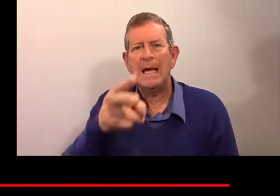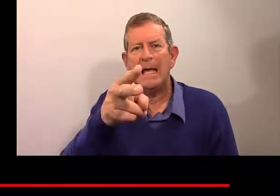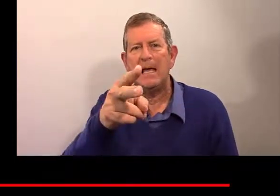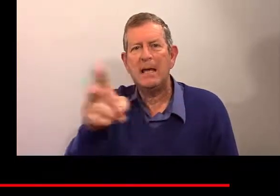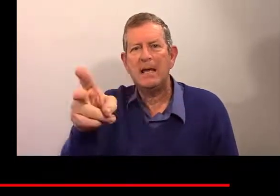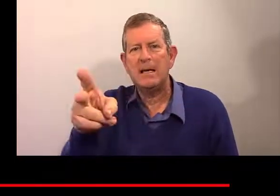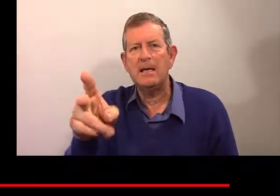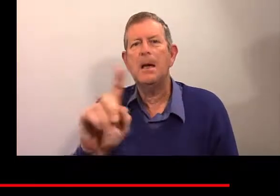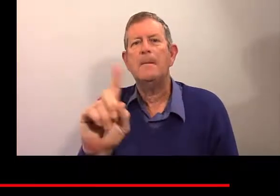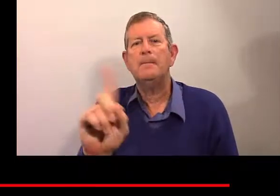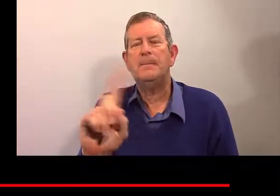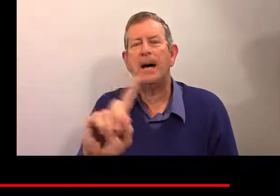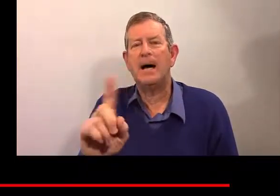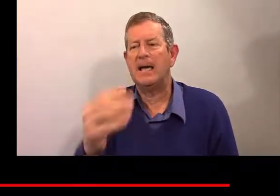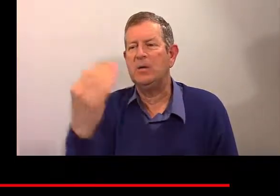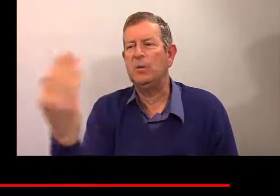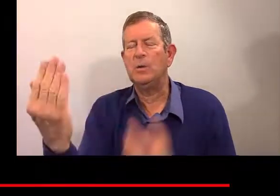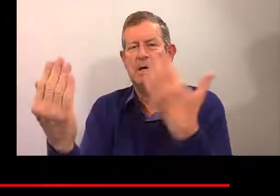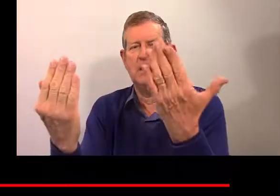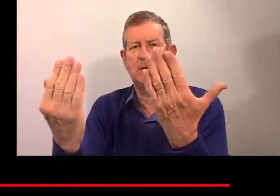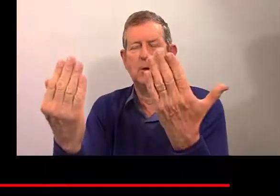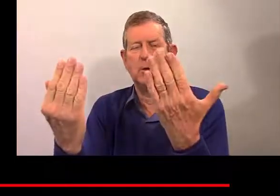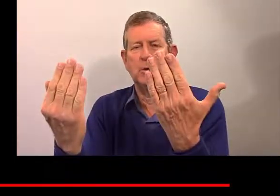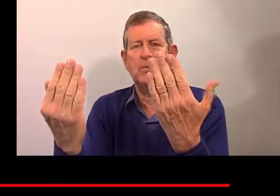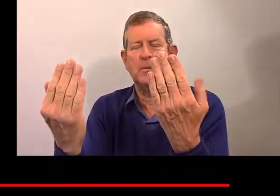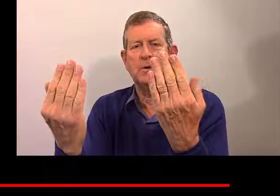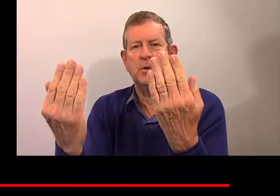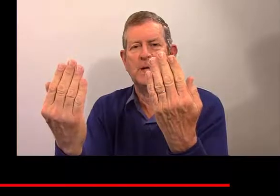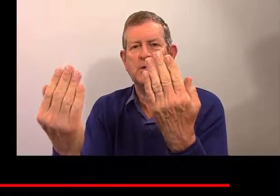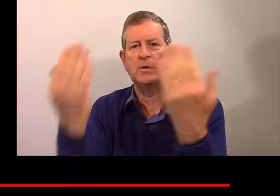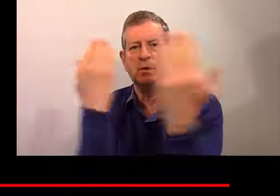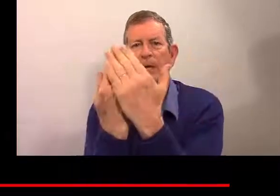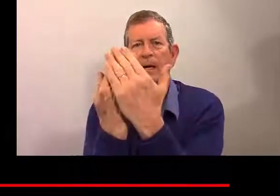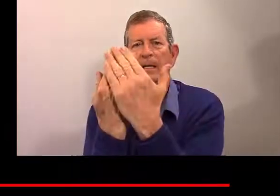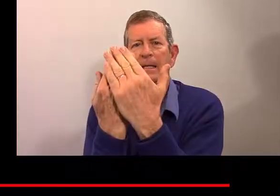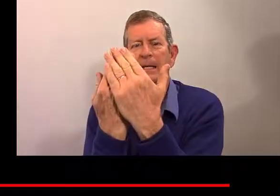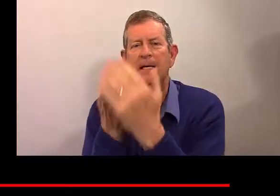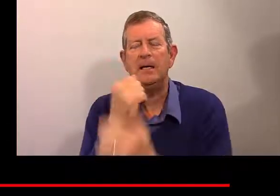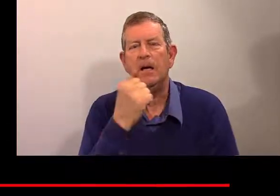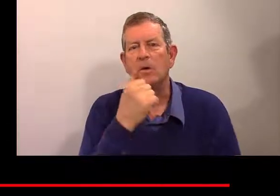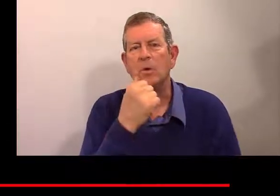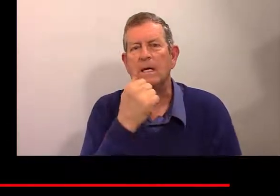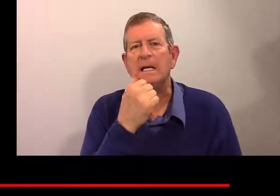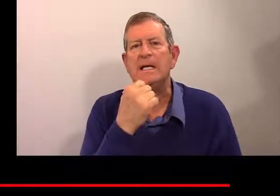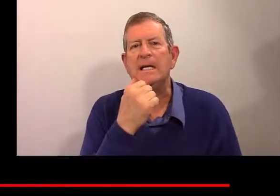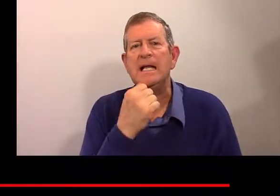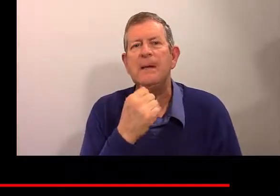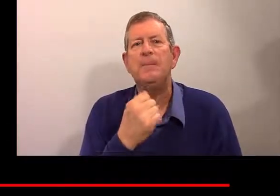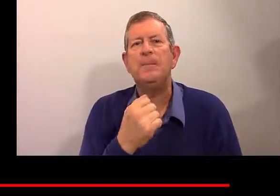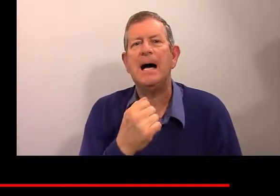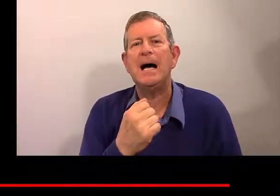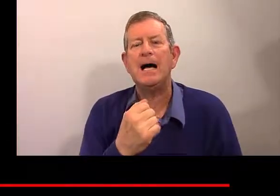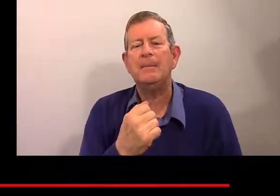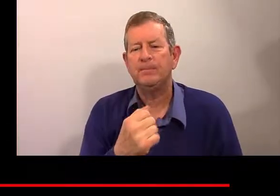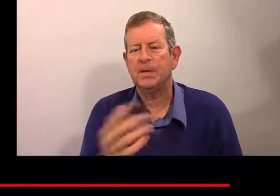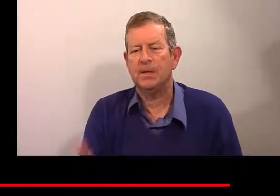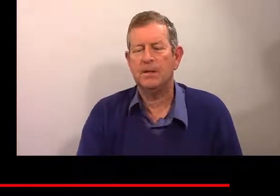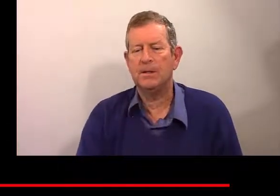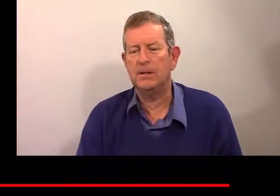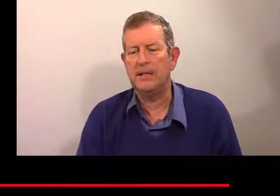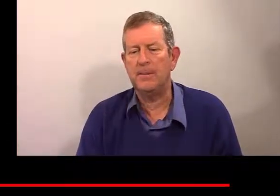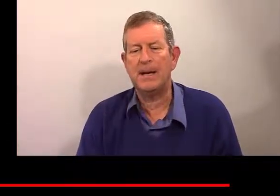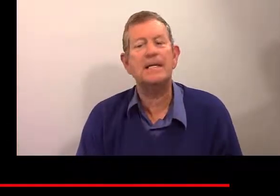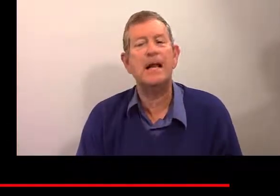est pas. Et ne est, bien entendu, forme une contraction. Né. Donc, il n'est pas...